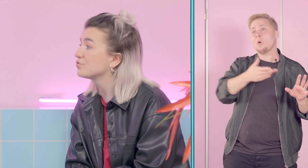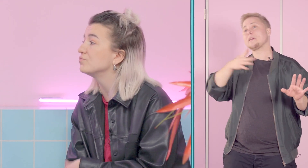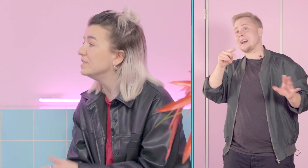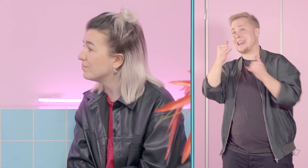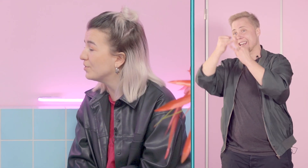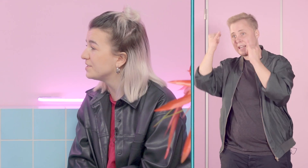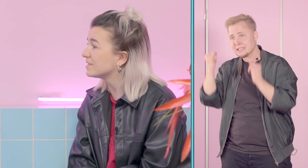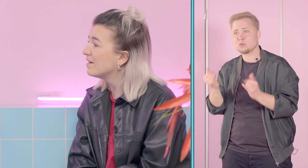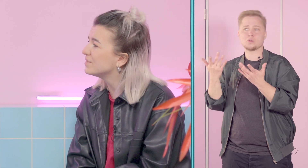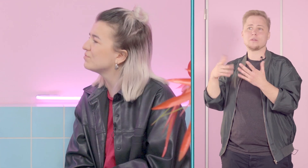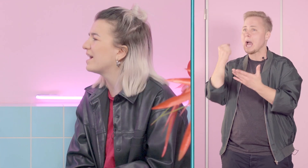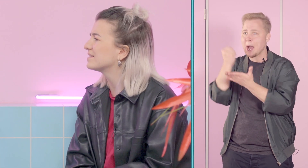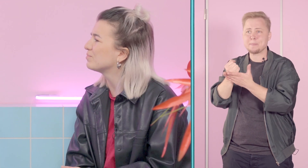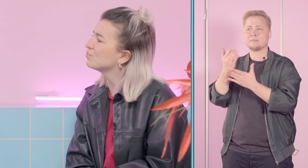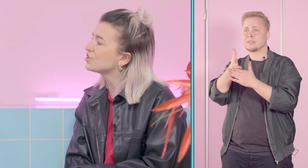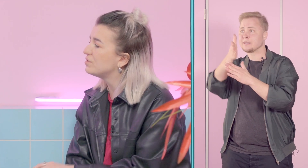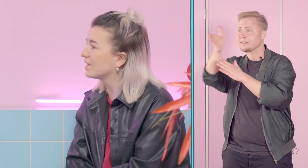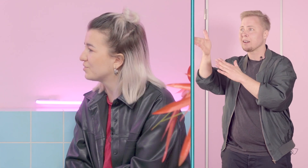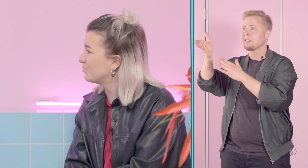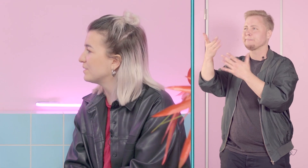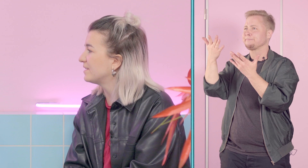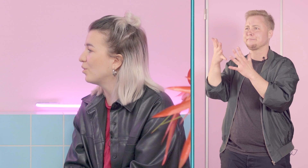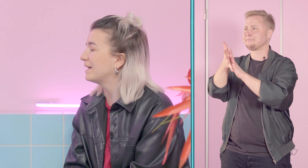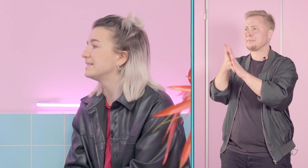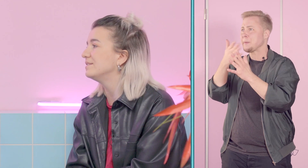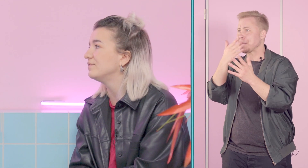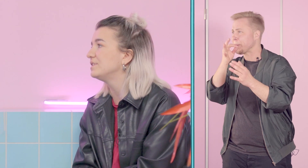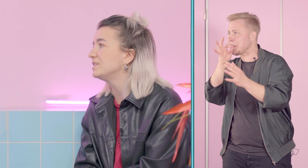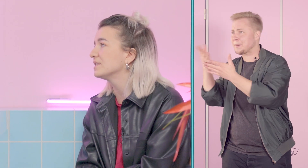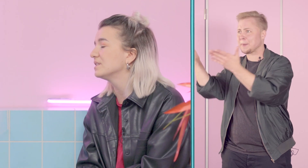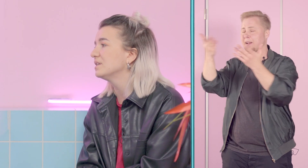studieren möchte, findest du da, es gibt einen Unterschied? Und kannst du mir ein bisschen darüber erzählen, wie wichtig das ist?